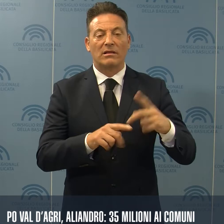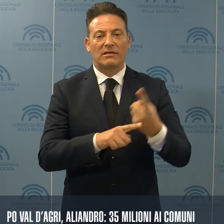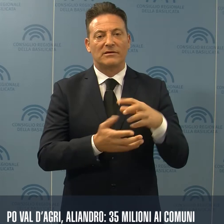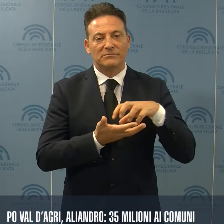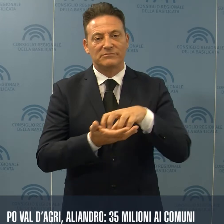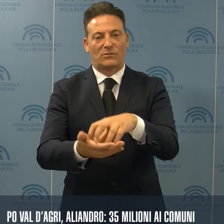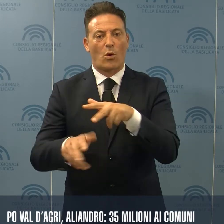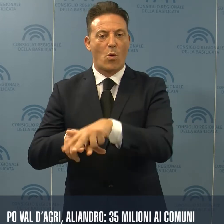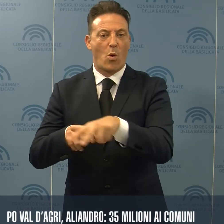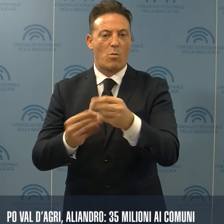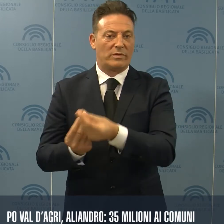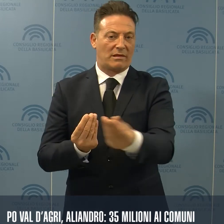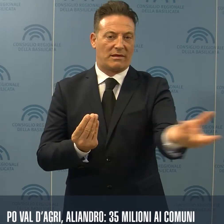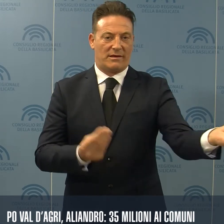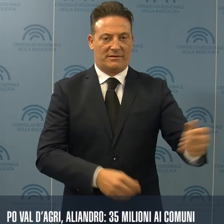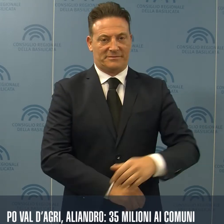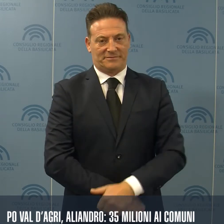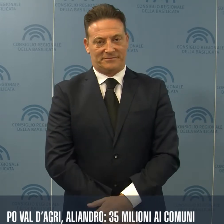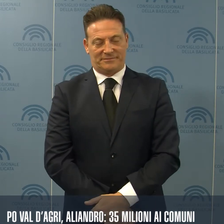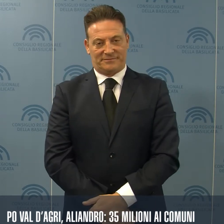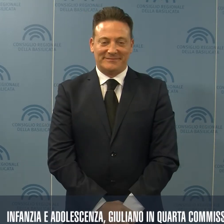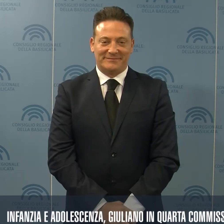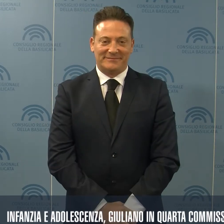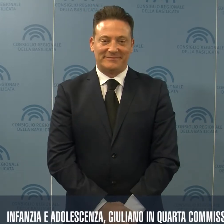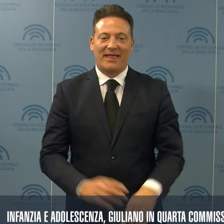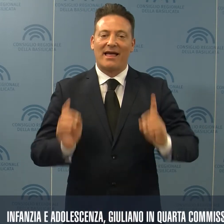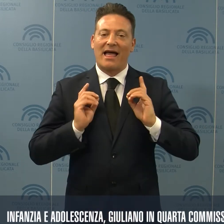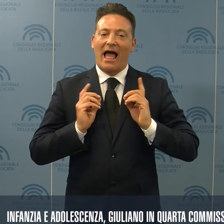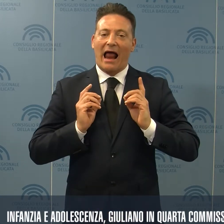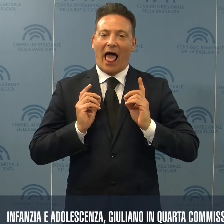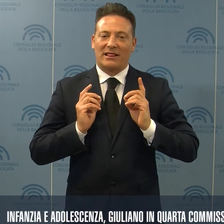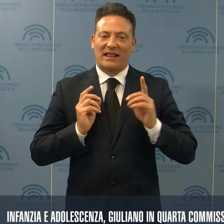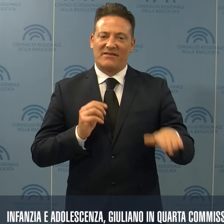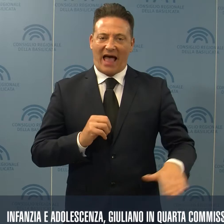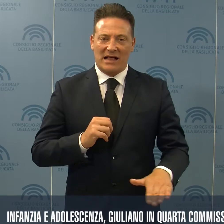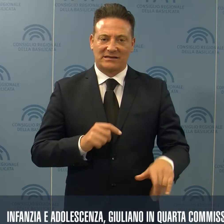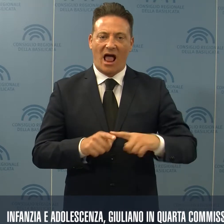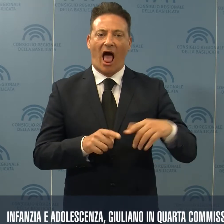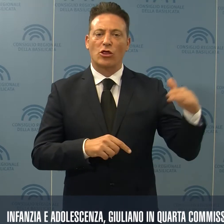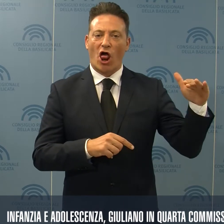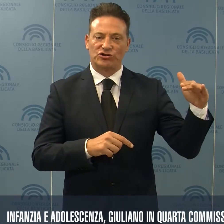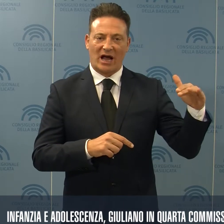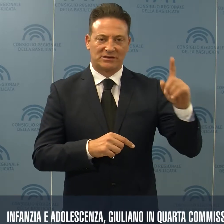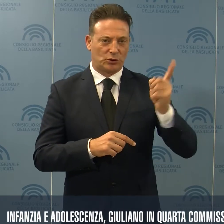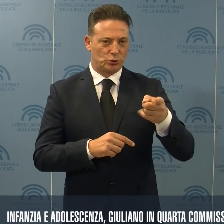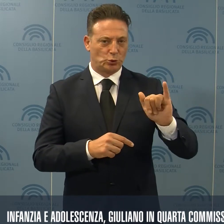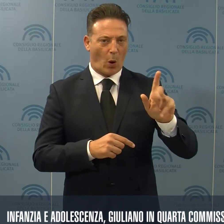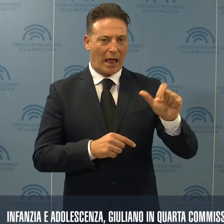ai comuni interessati. Il Garante dell'infanzia e dell'adolescenza Giuliano ha